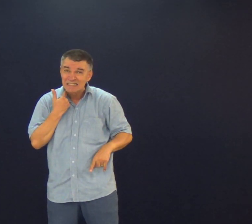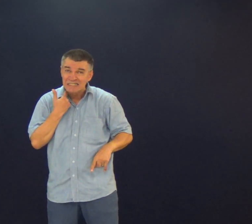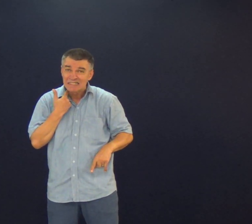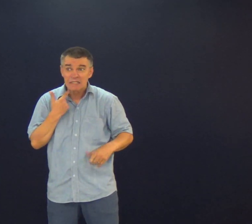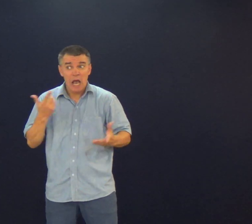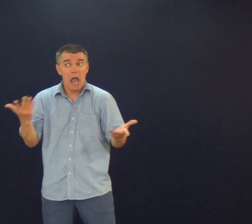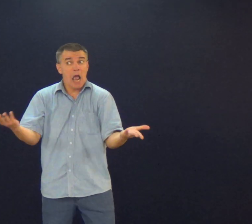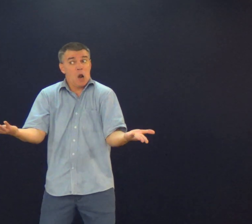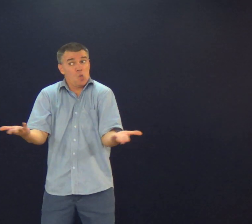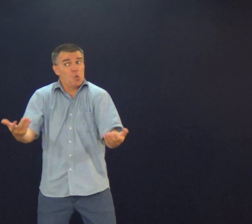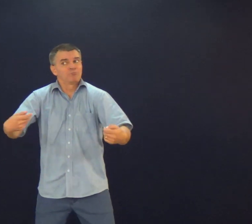Se você não está sujo